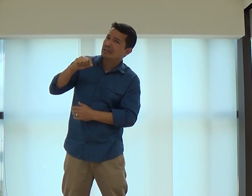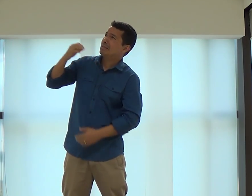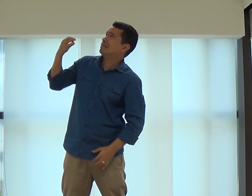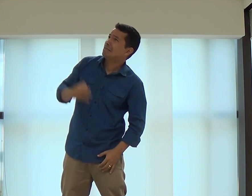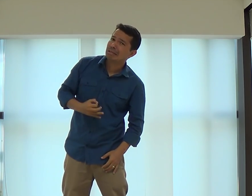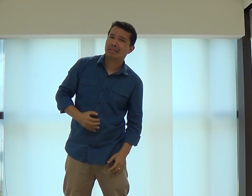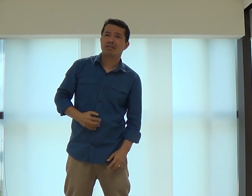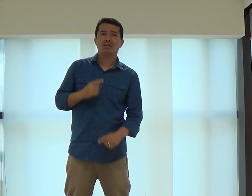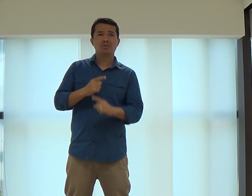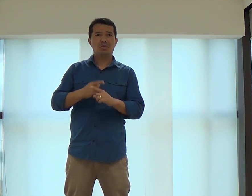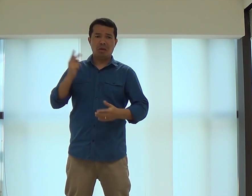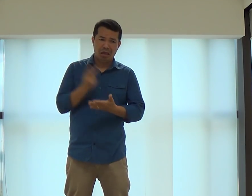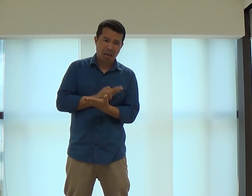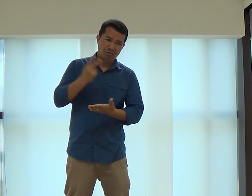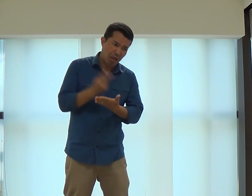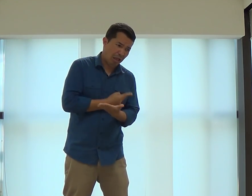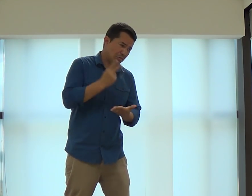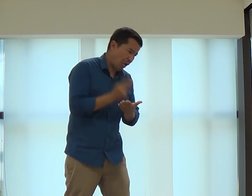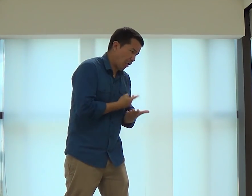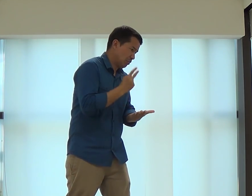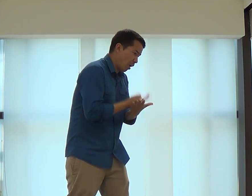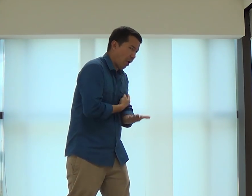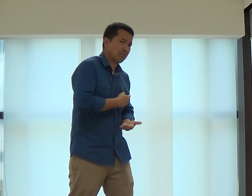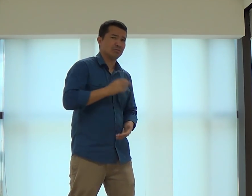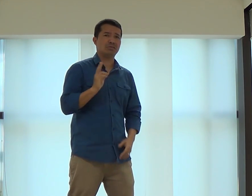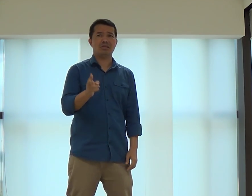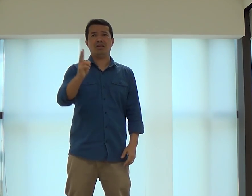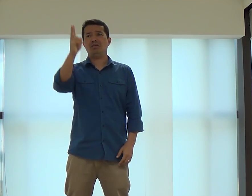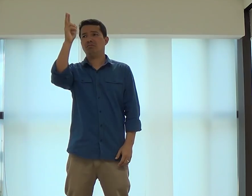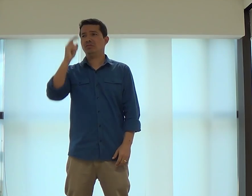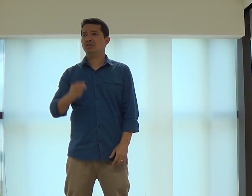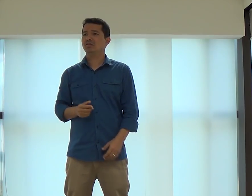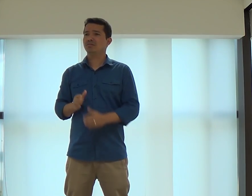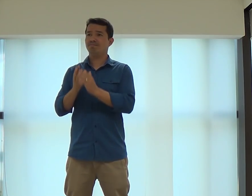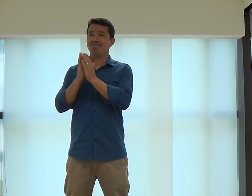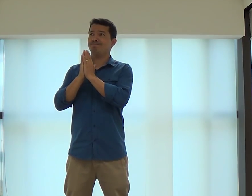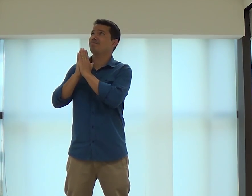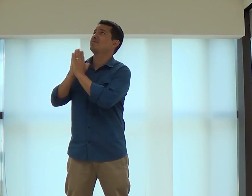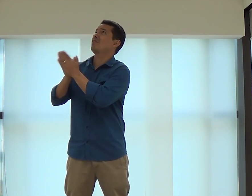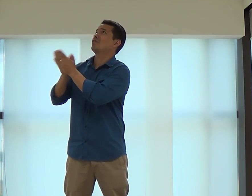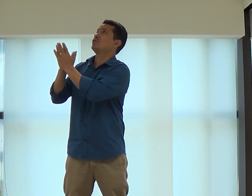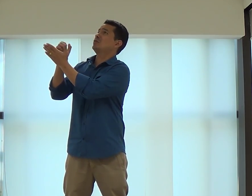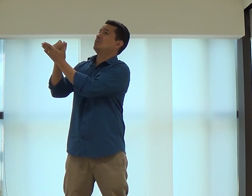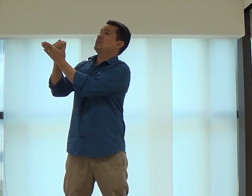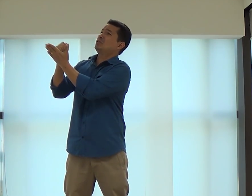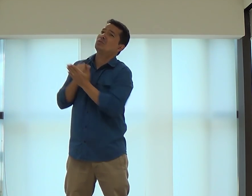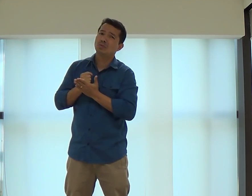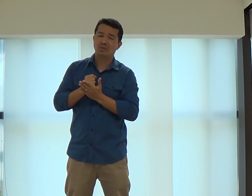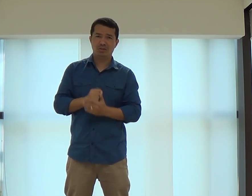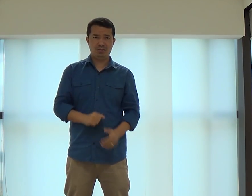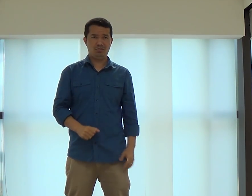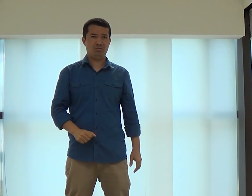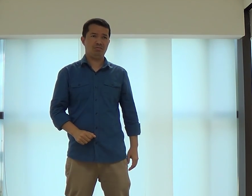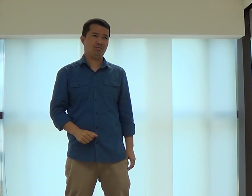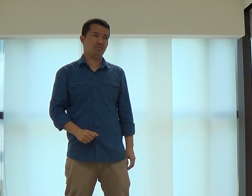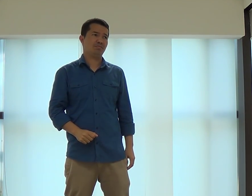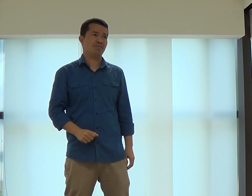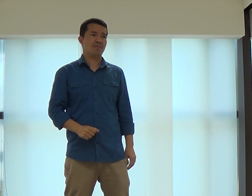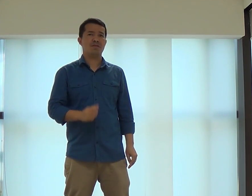Se você quer que Deus te ajude a fazer as escolhas certas, porque você sempre faz as coisas erradas, peça para que Deus te ajude.